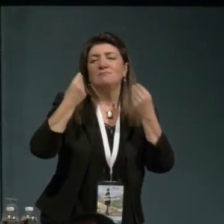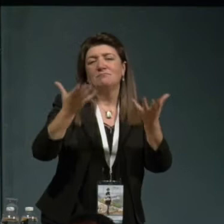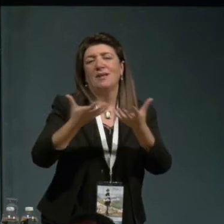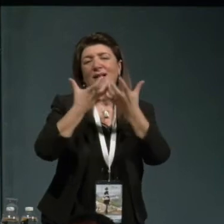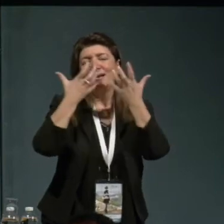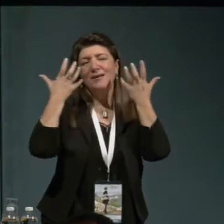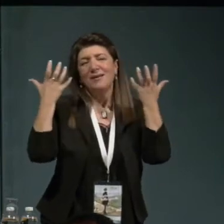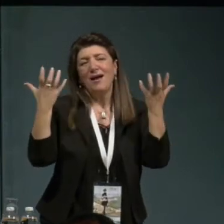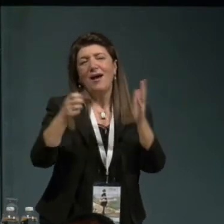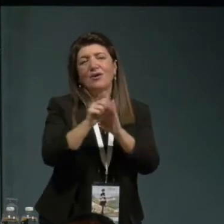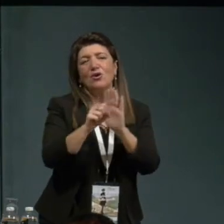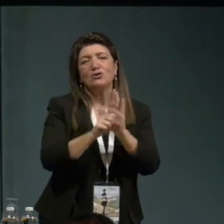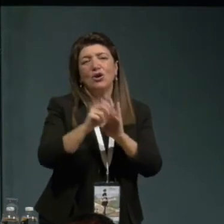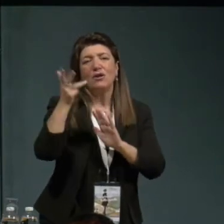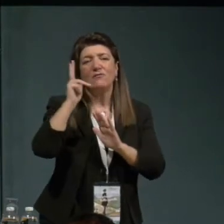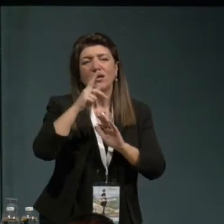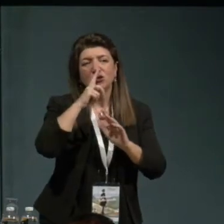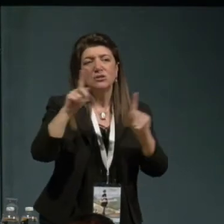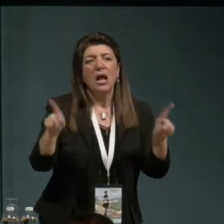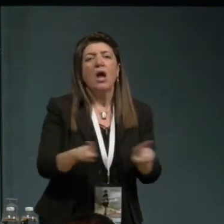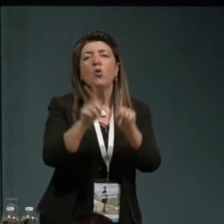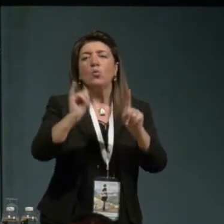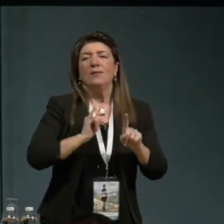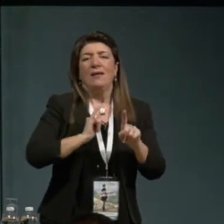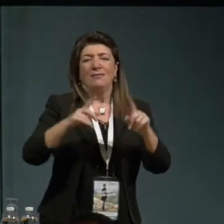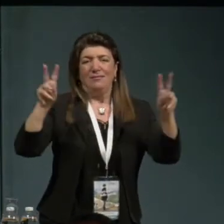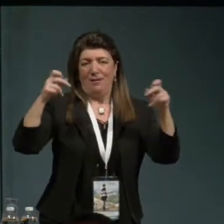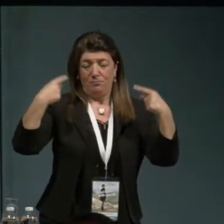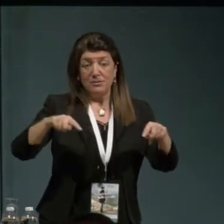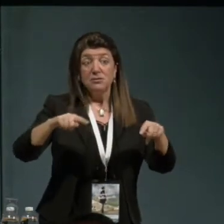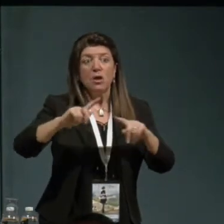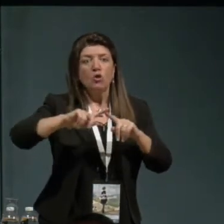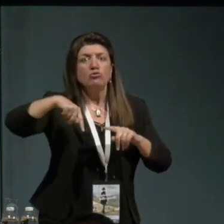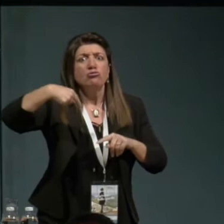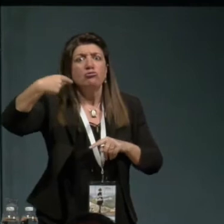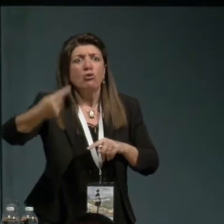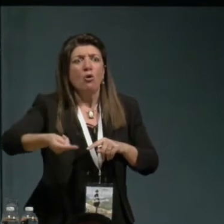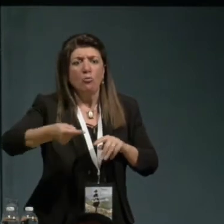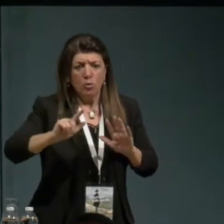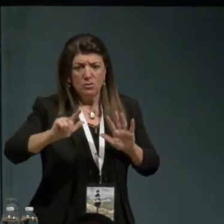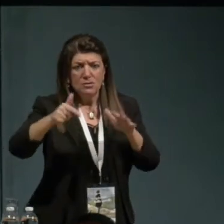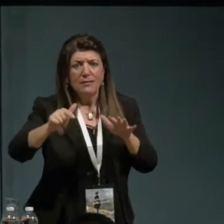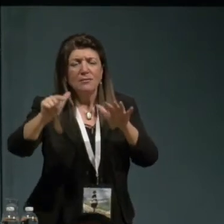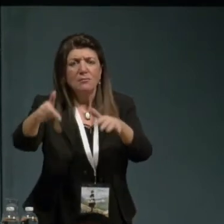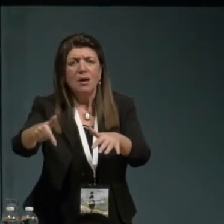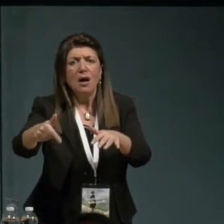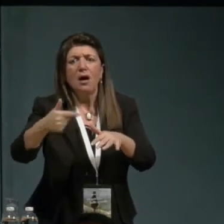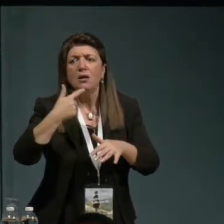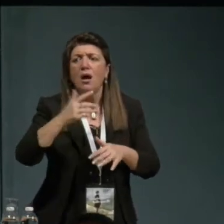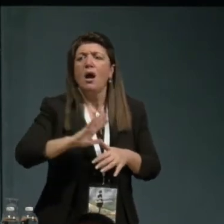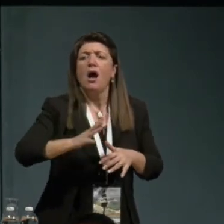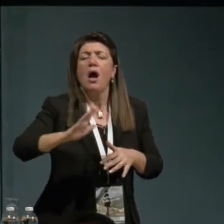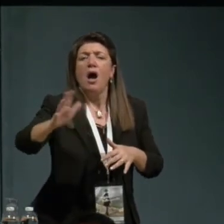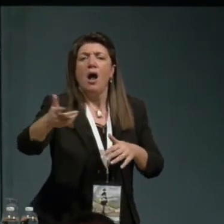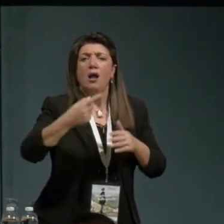storia francese. E dopo un paio di settimane una serie di altri articoli su